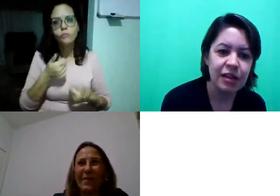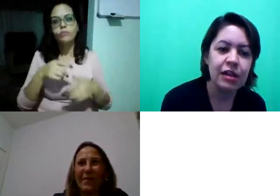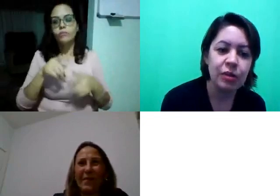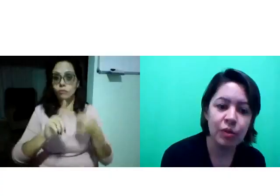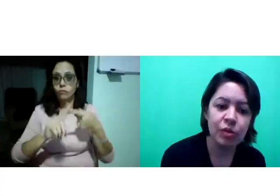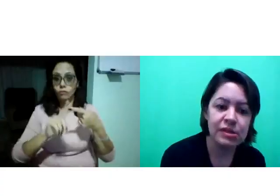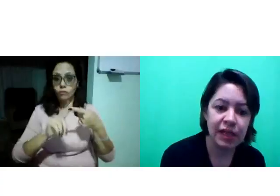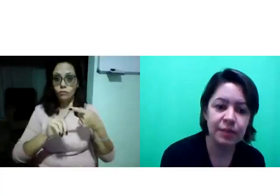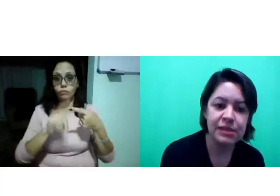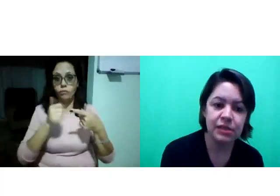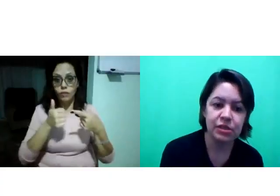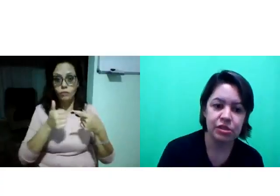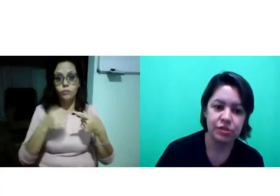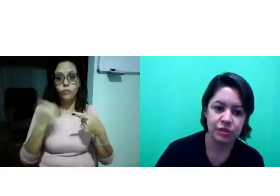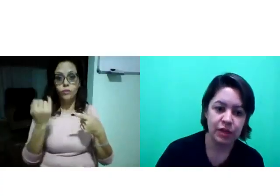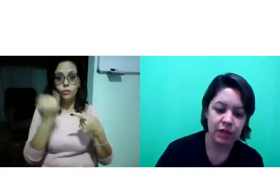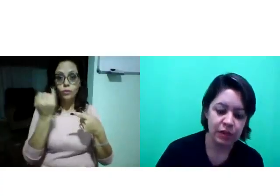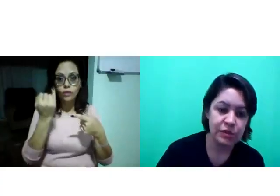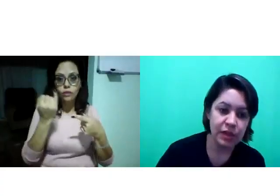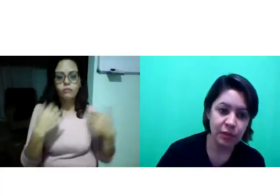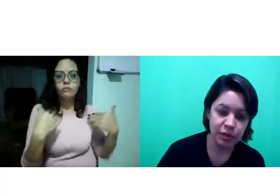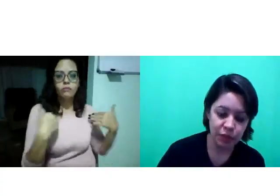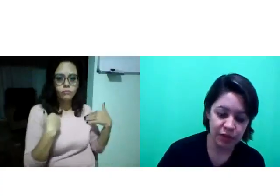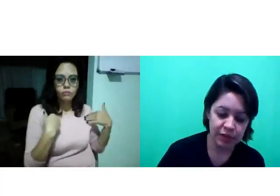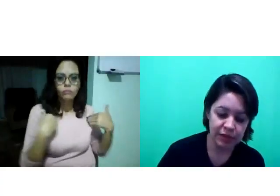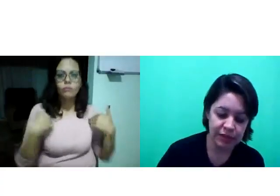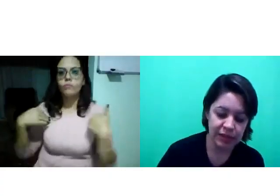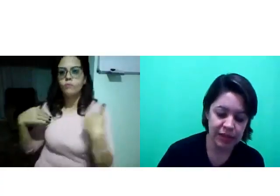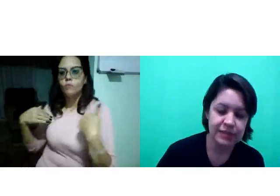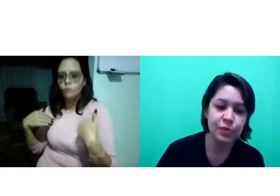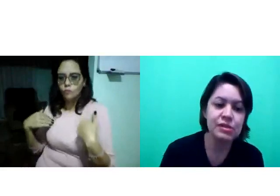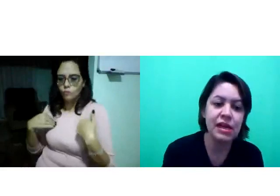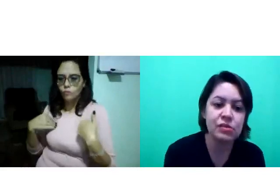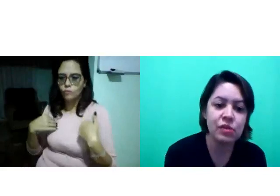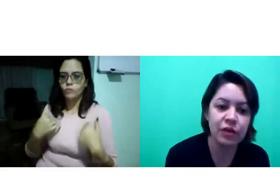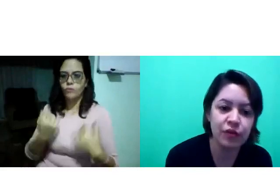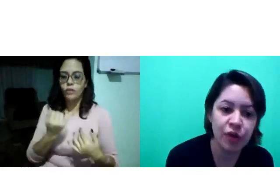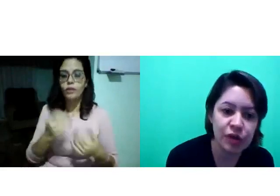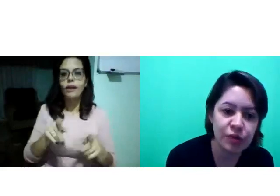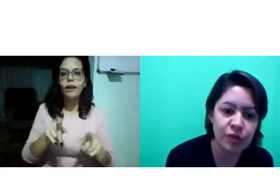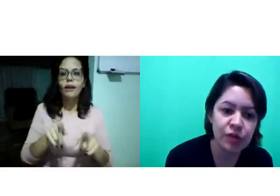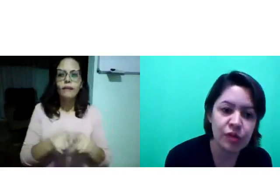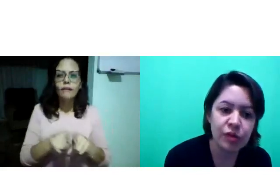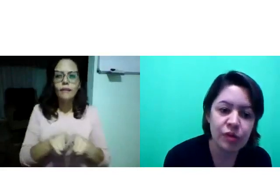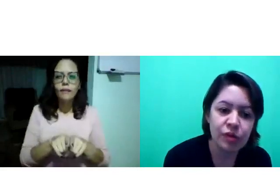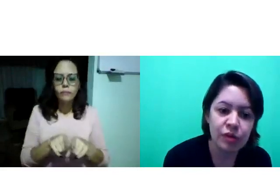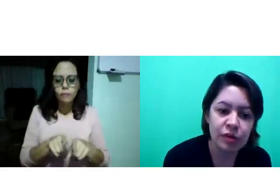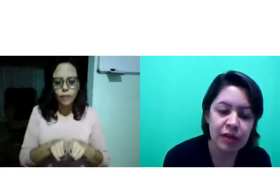Então, eu gostei bastante. Então, é muito importante esse processo anafórico